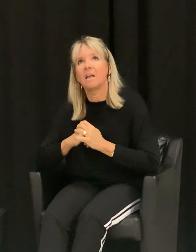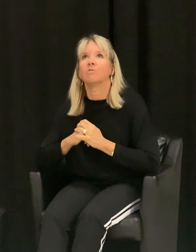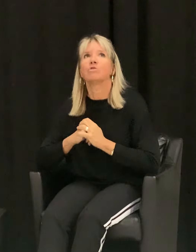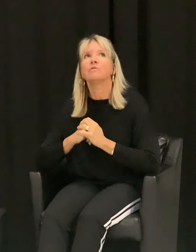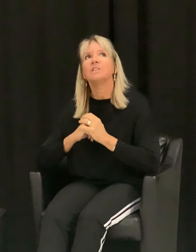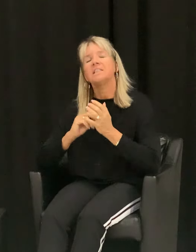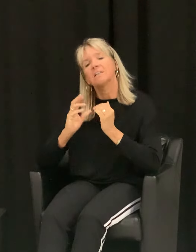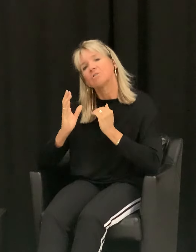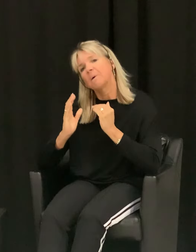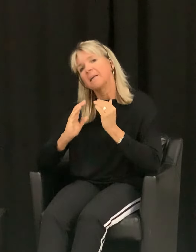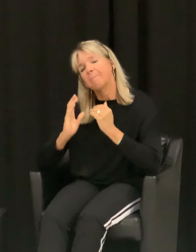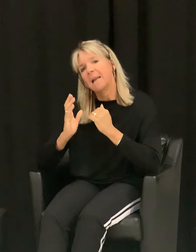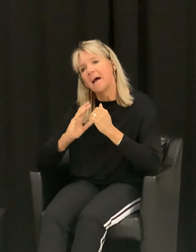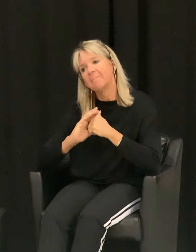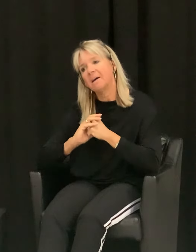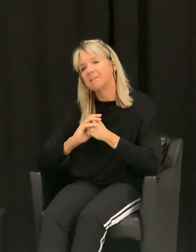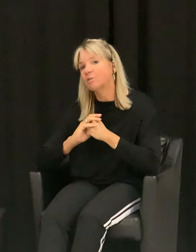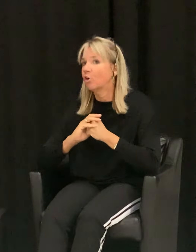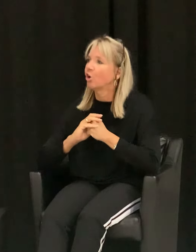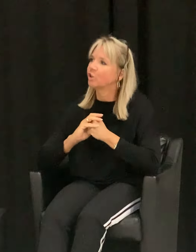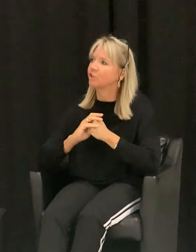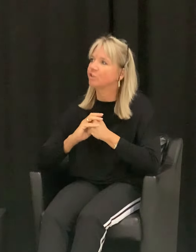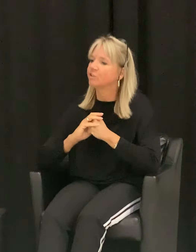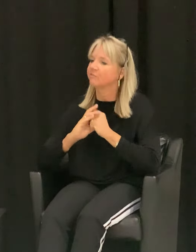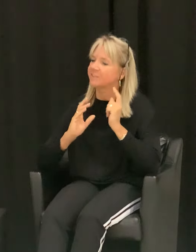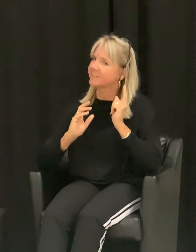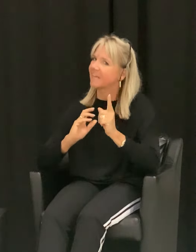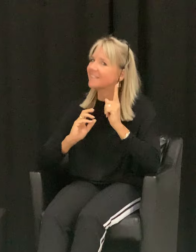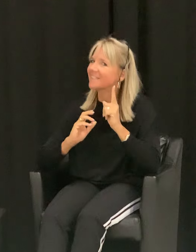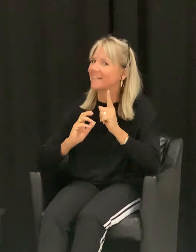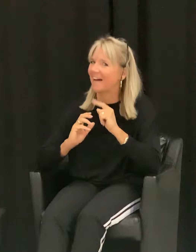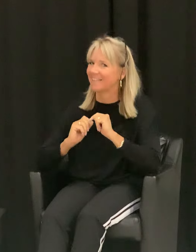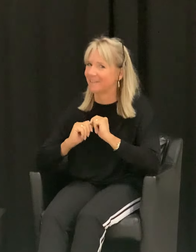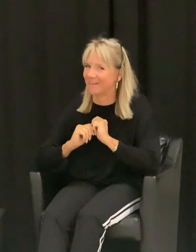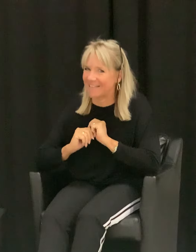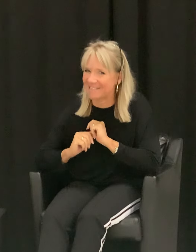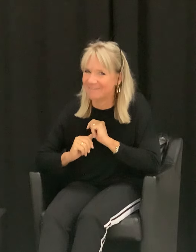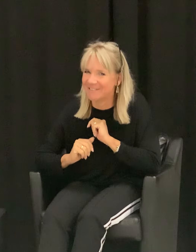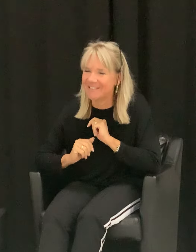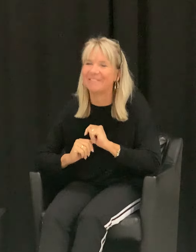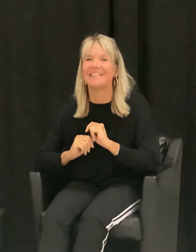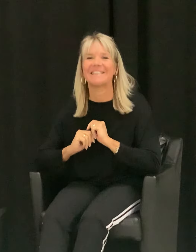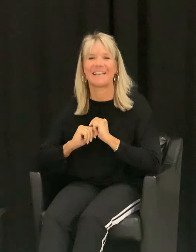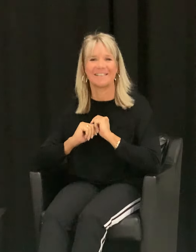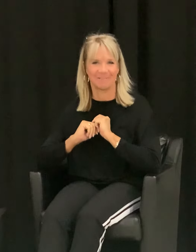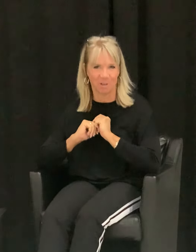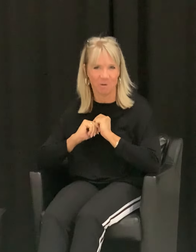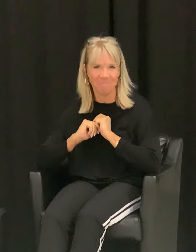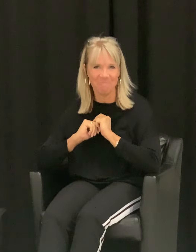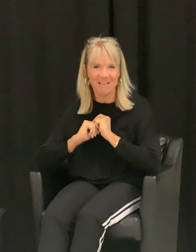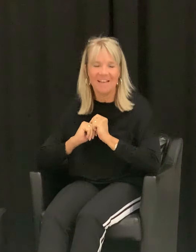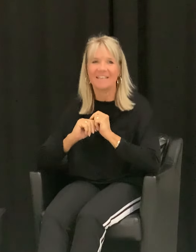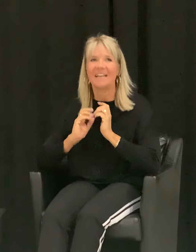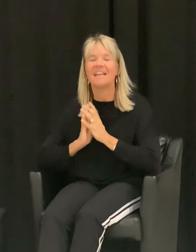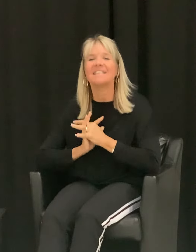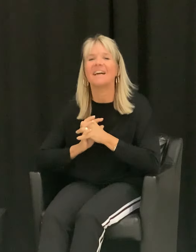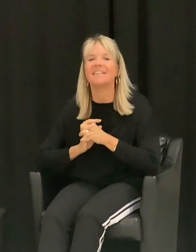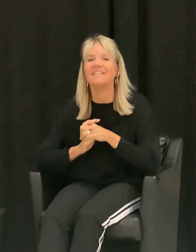Ja und so würde ich dann so meinen Plan machen und was ich ganz klar nicht vergessen würde, wäre die Zeit zum Shoppen. Denn eins kann ich